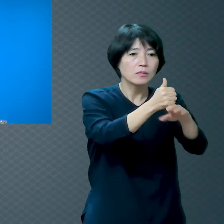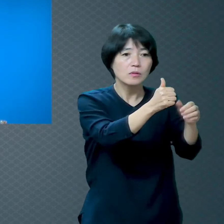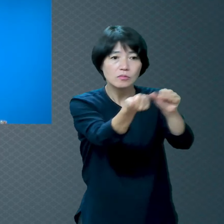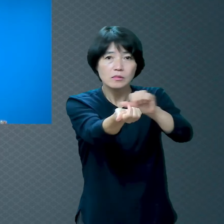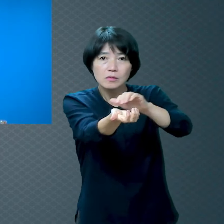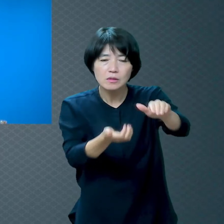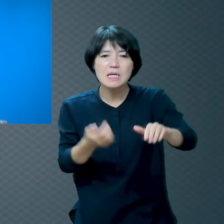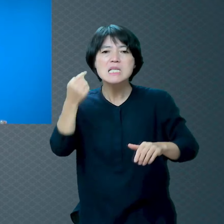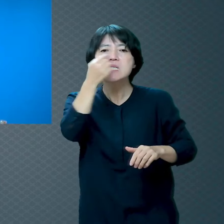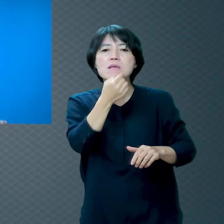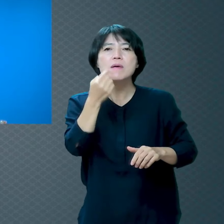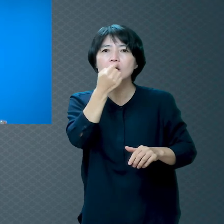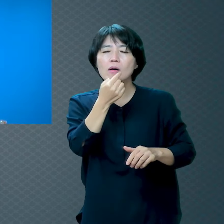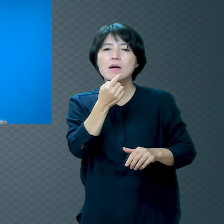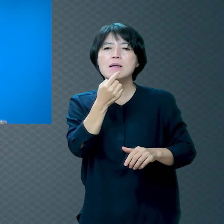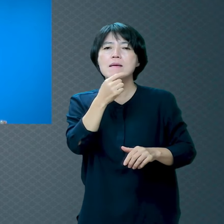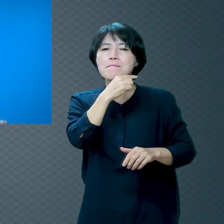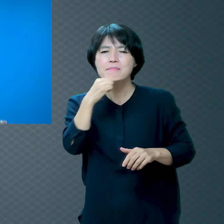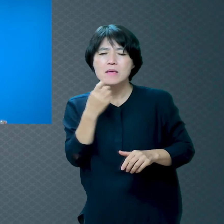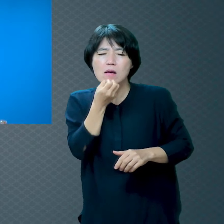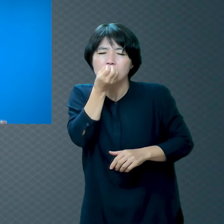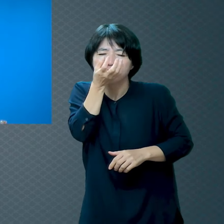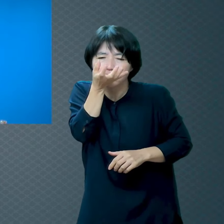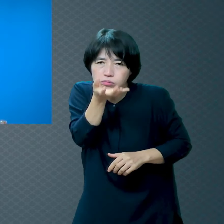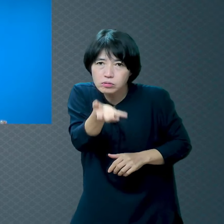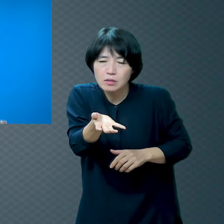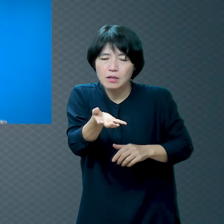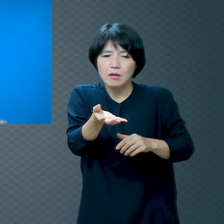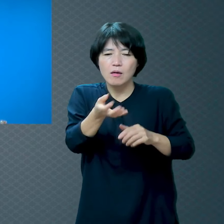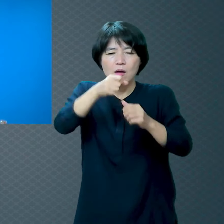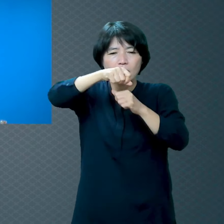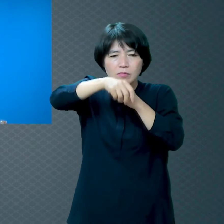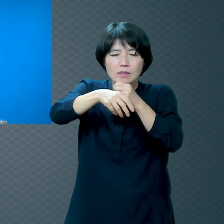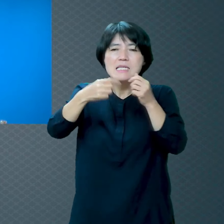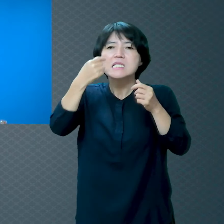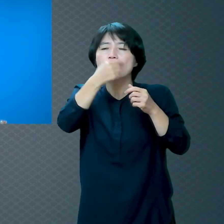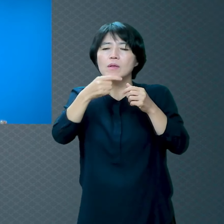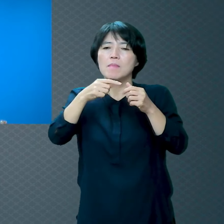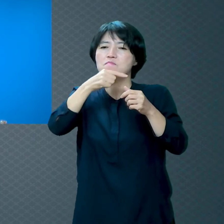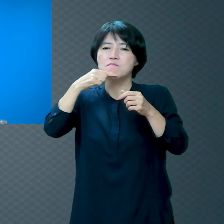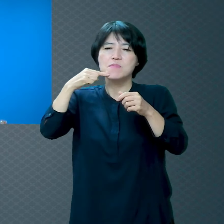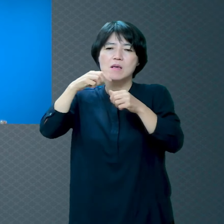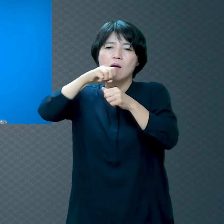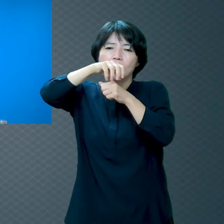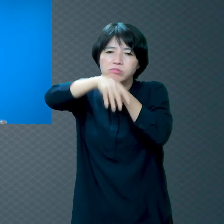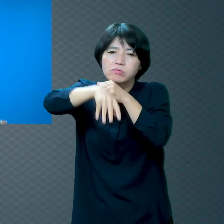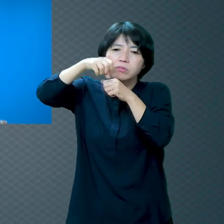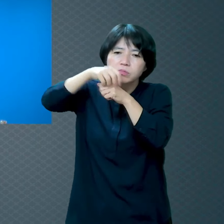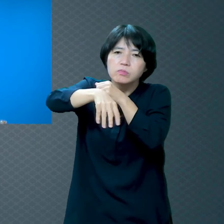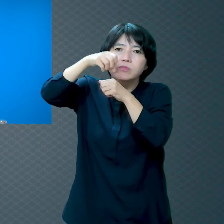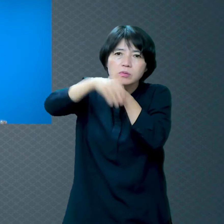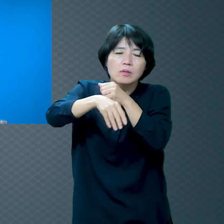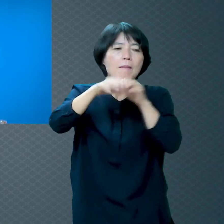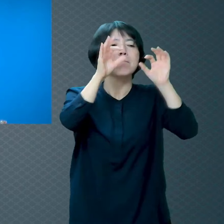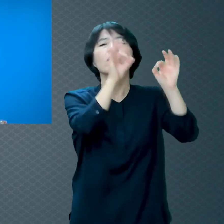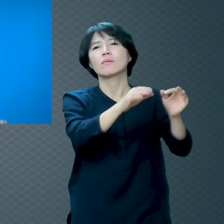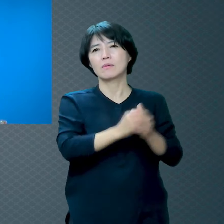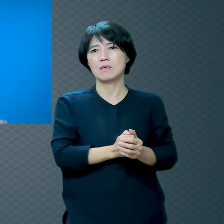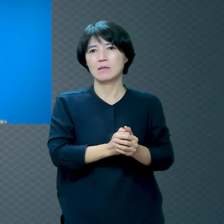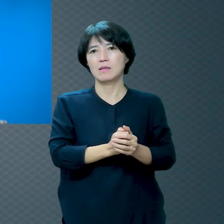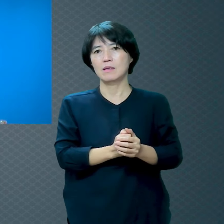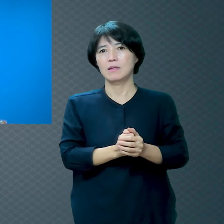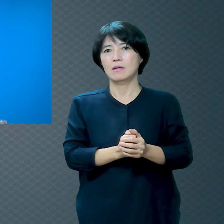안 보신 분들은 정말 무섭습니다 그거 보면요 입에서